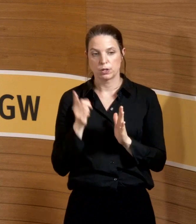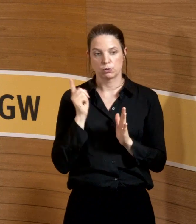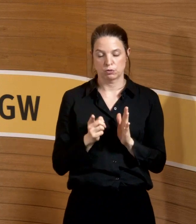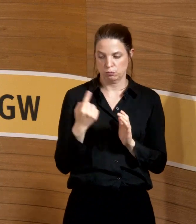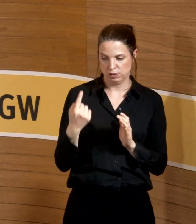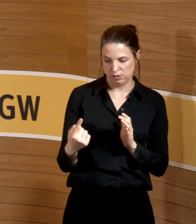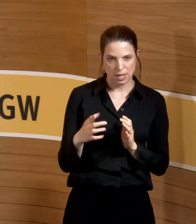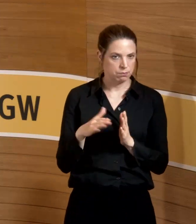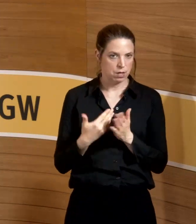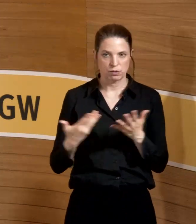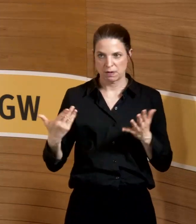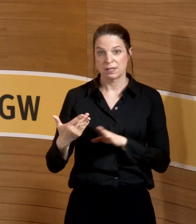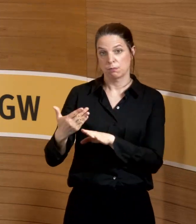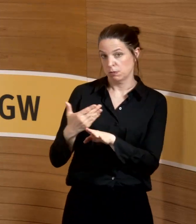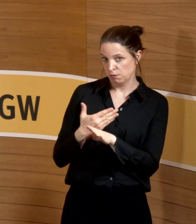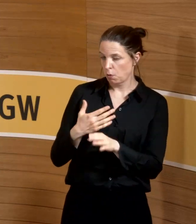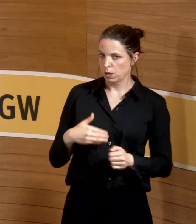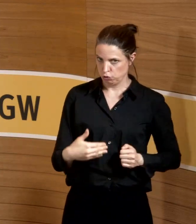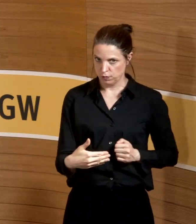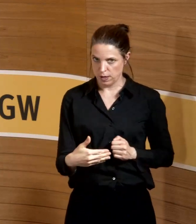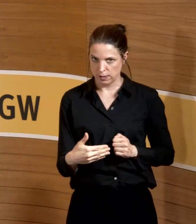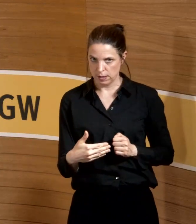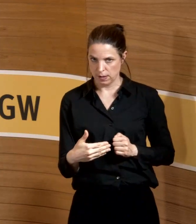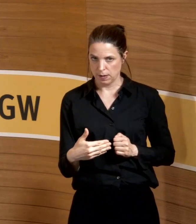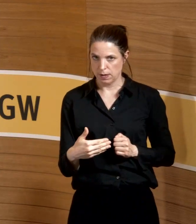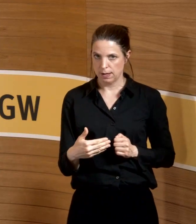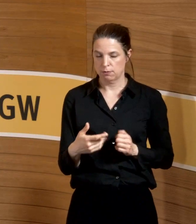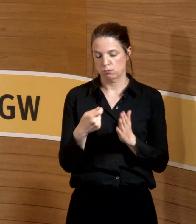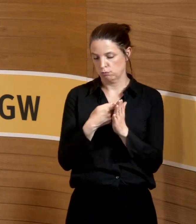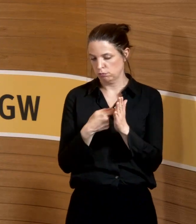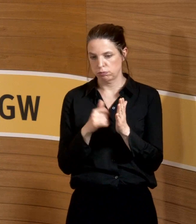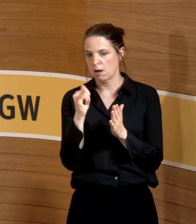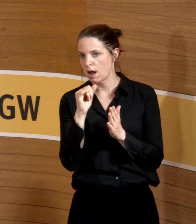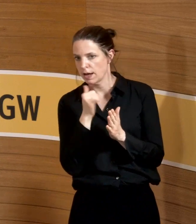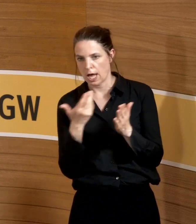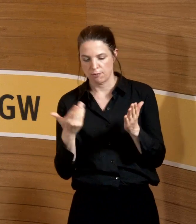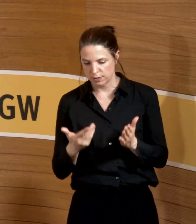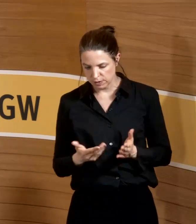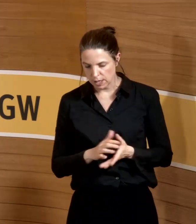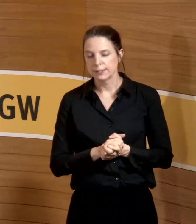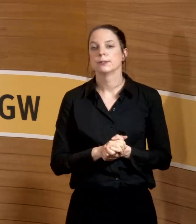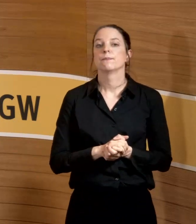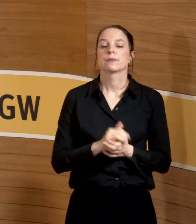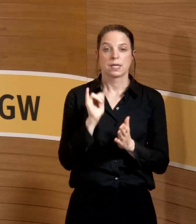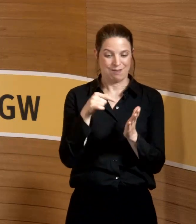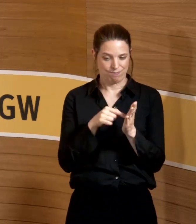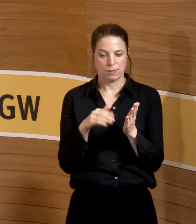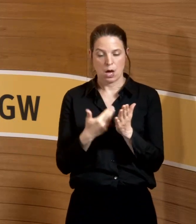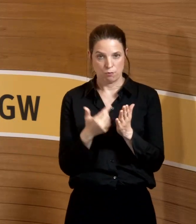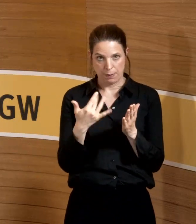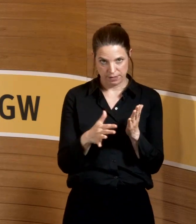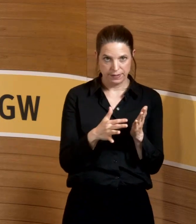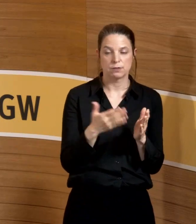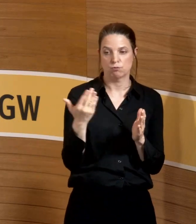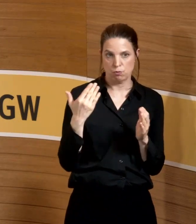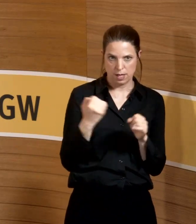Frau oder hat sie gemacht, bevor sie schwanger war, nein oder ja. Und wenn ja angekreuzt ist, dann muss man die nächste Spalte gehen zu